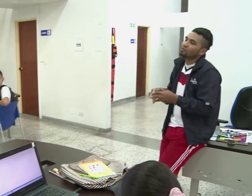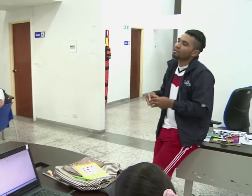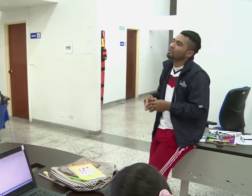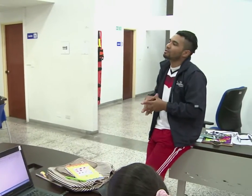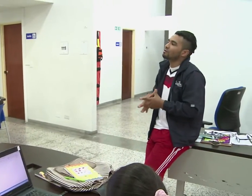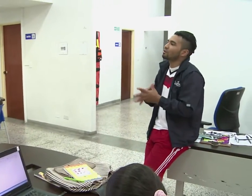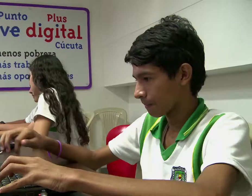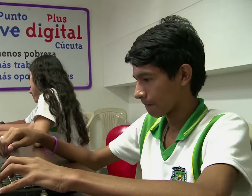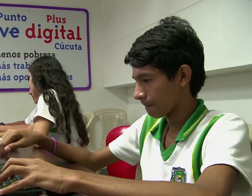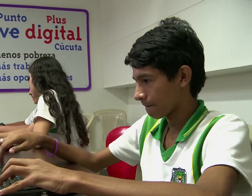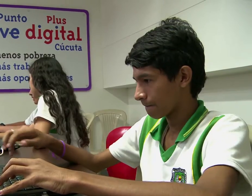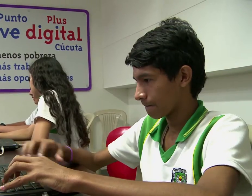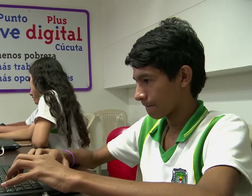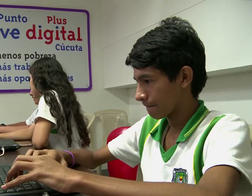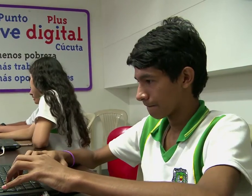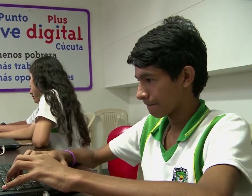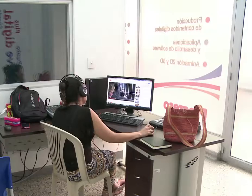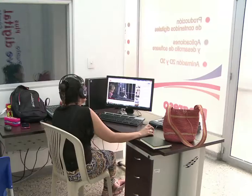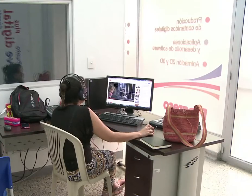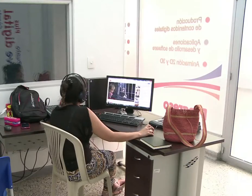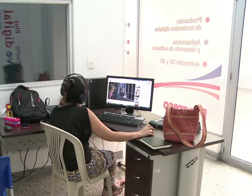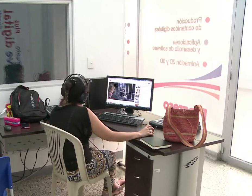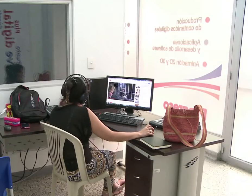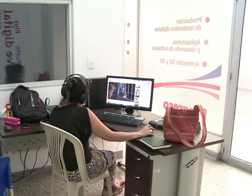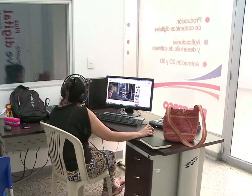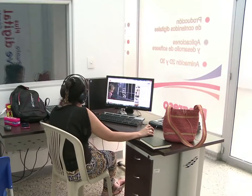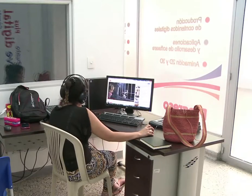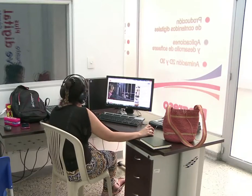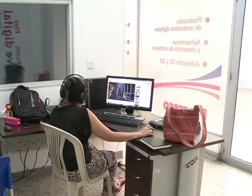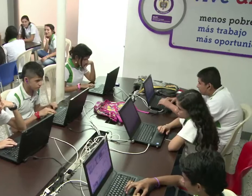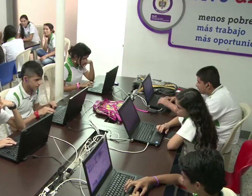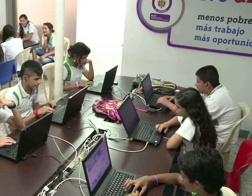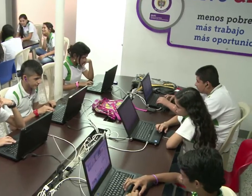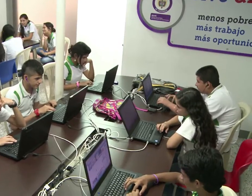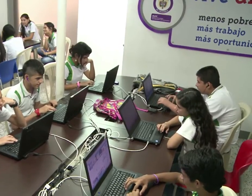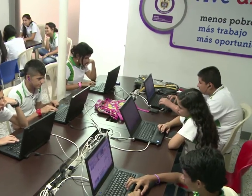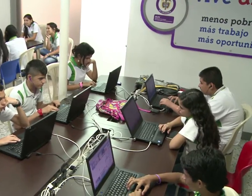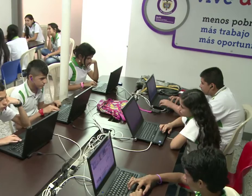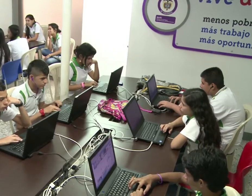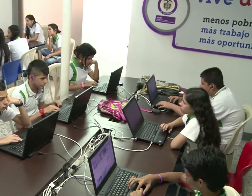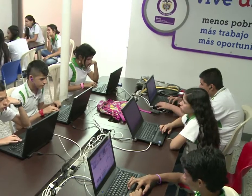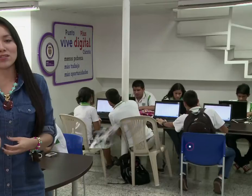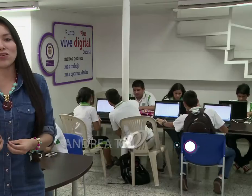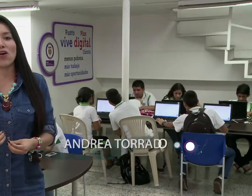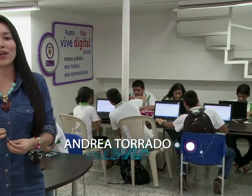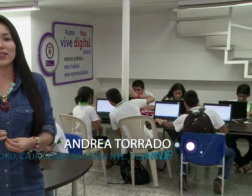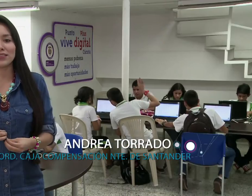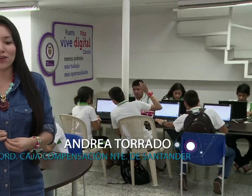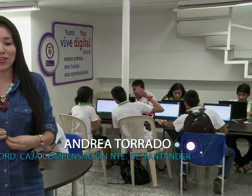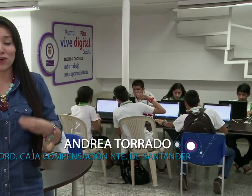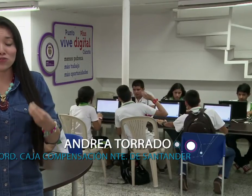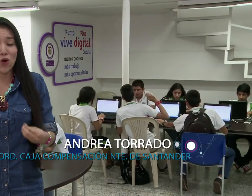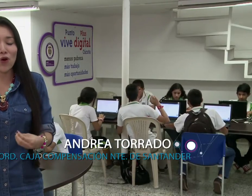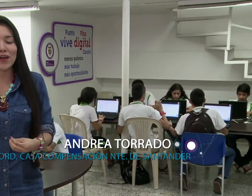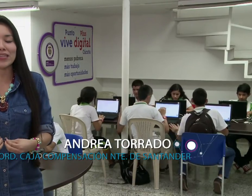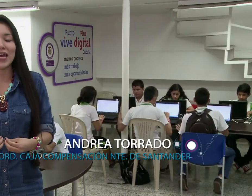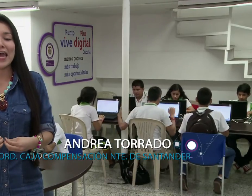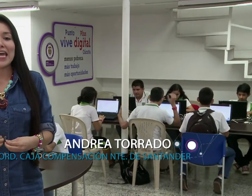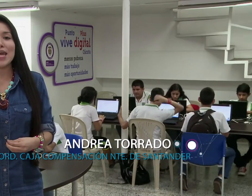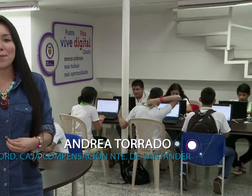a invertir en las TIC y en el potencial que tienen las tecnologías en desarrollar la población, en desarrollar a los jóvenes y en